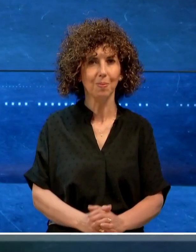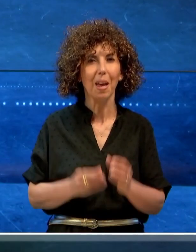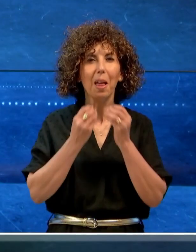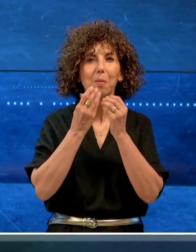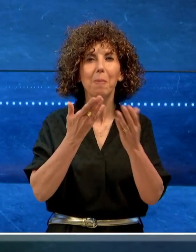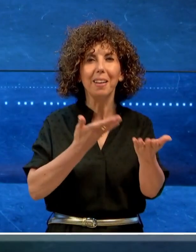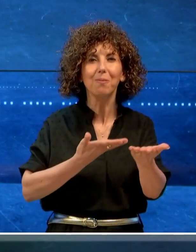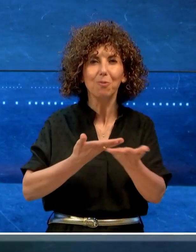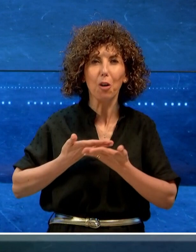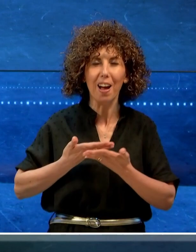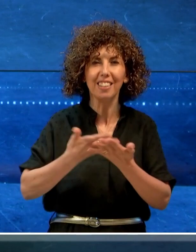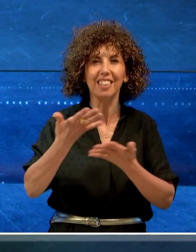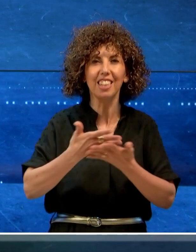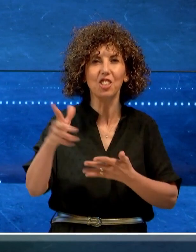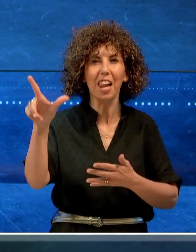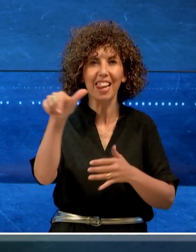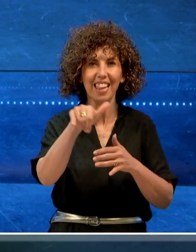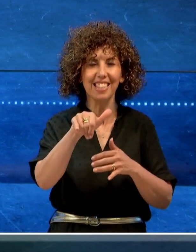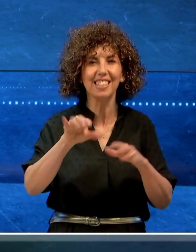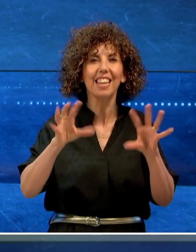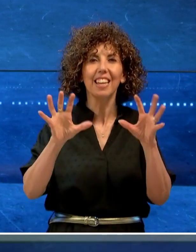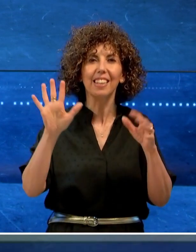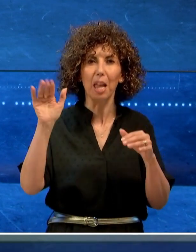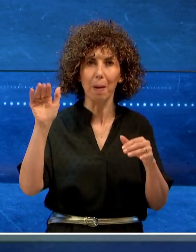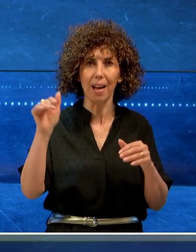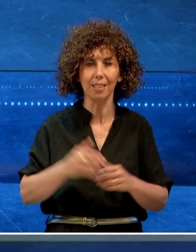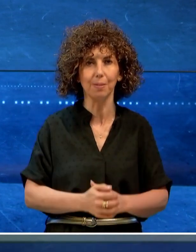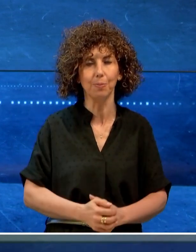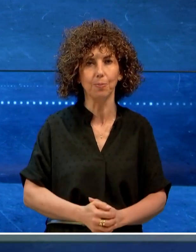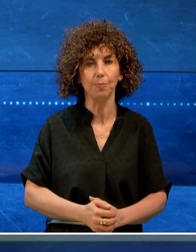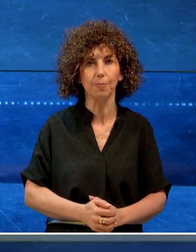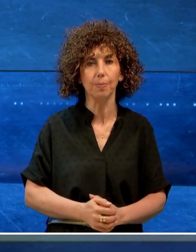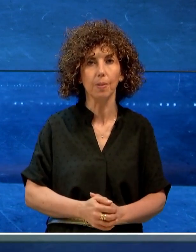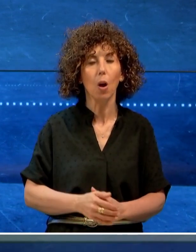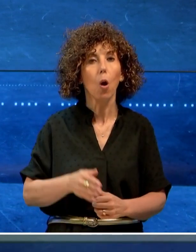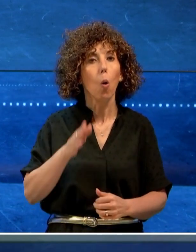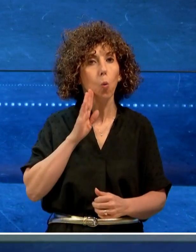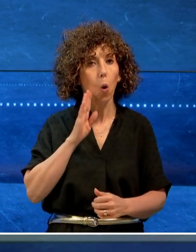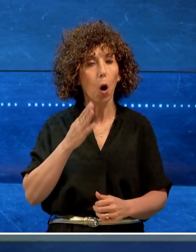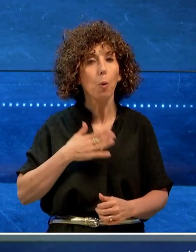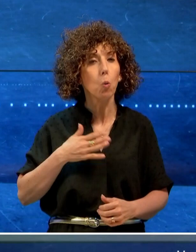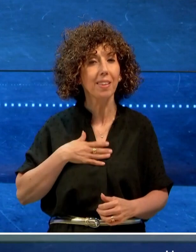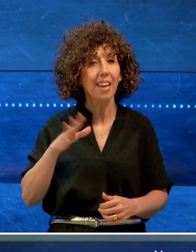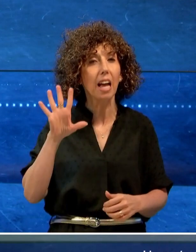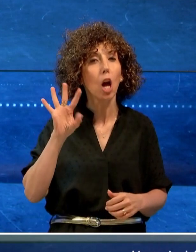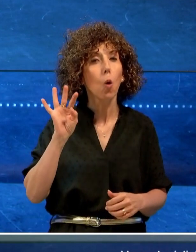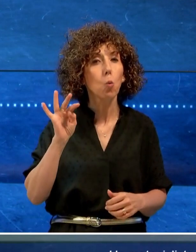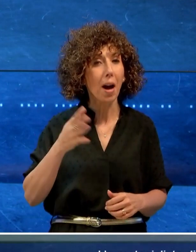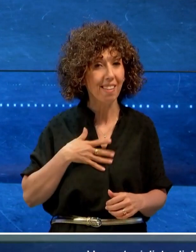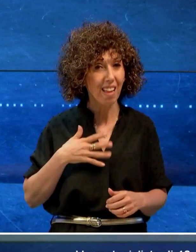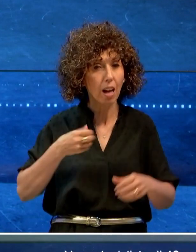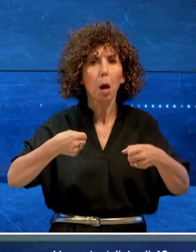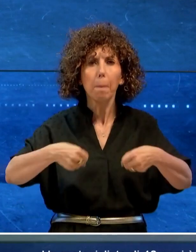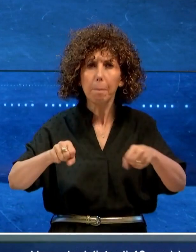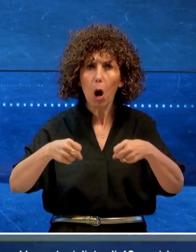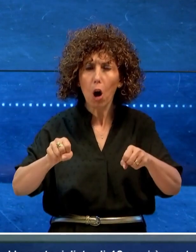Bentrovati con il TGLIS di Telebari. Un motociclista di 40 anni è morto a